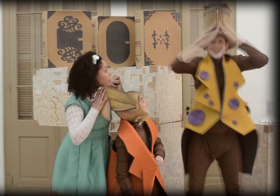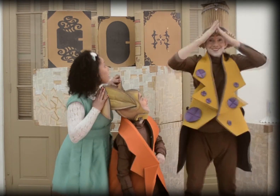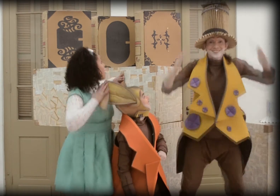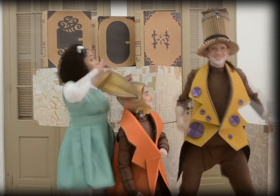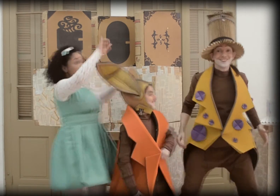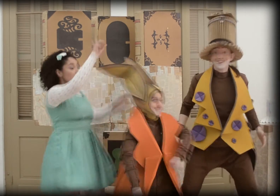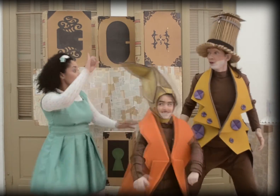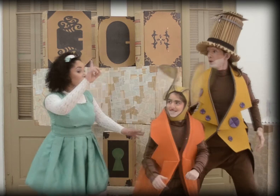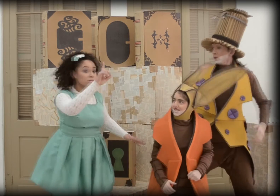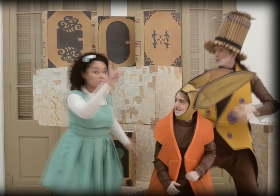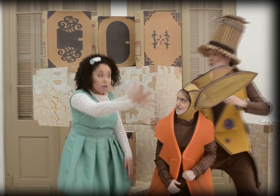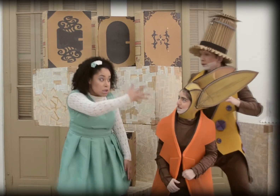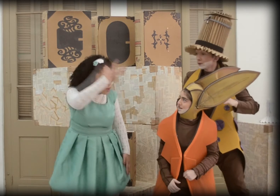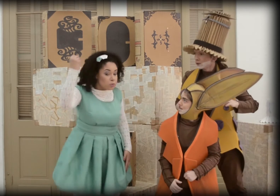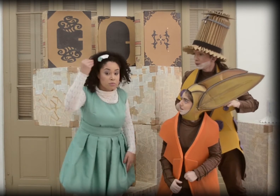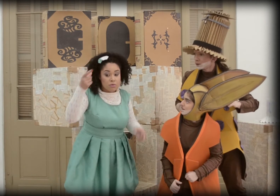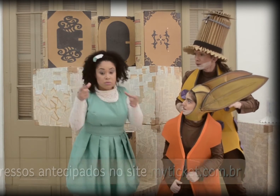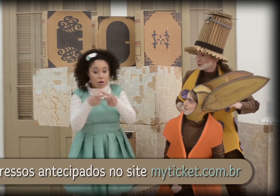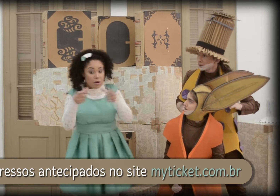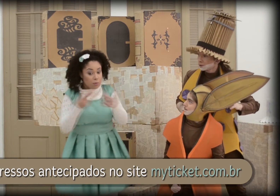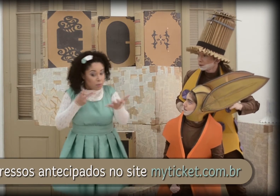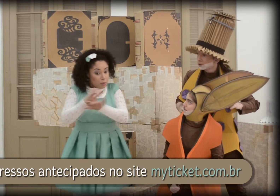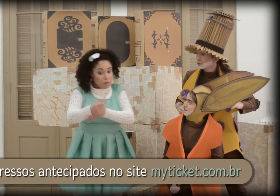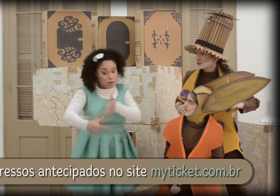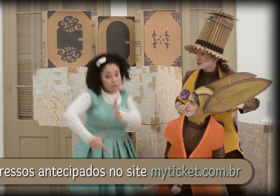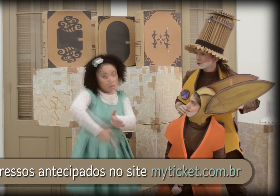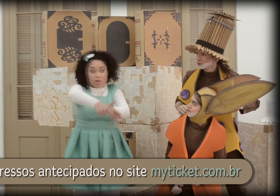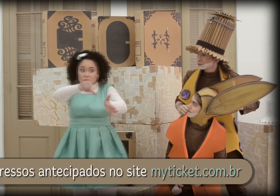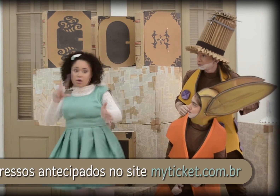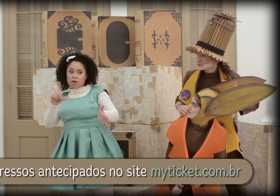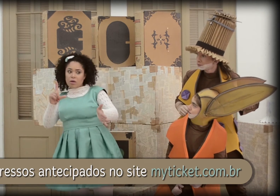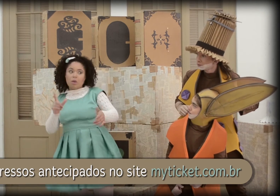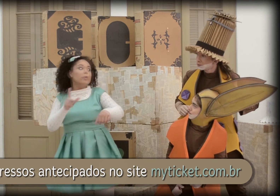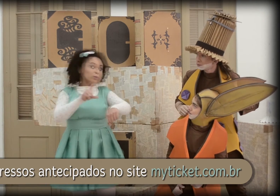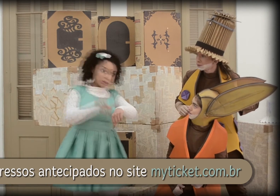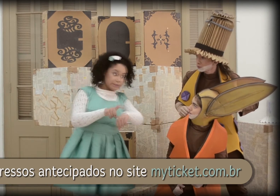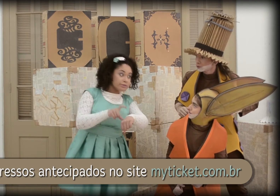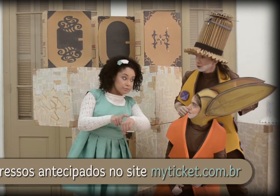Casa Ah, não esqueça Você pode comprar seu ingresso antecipado ou no local